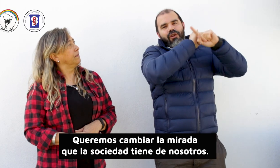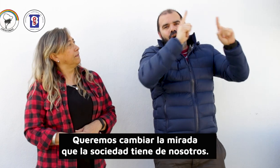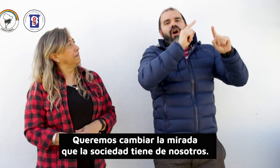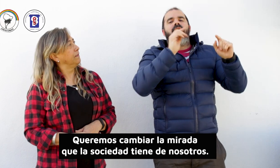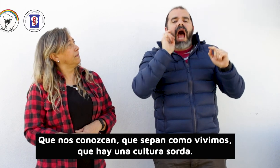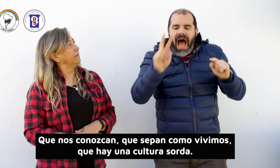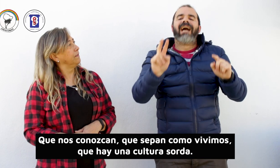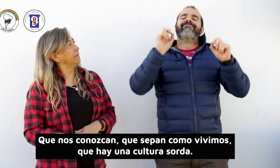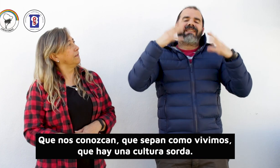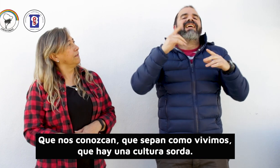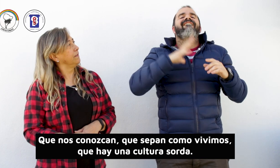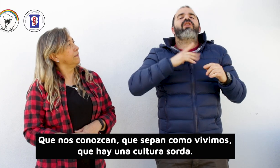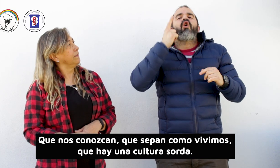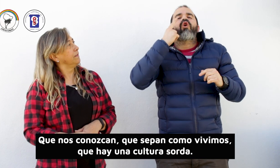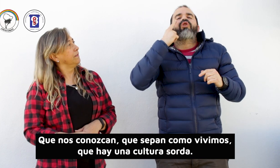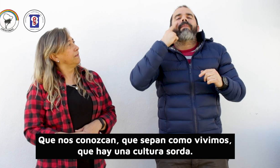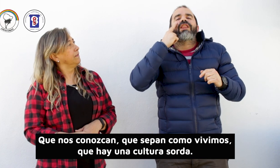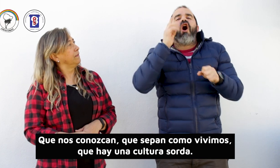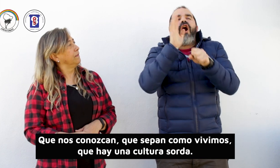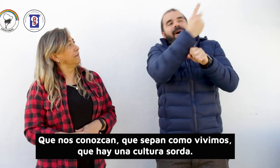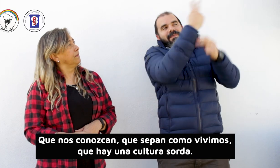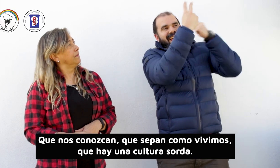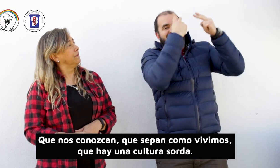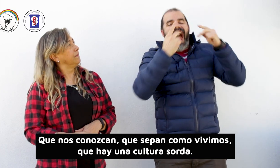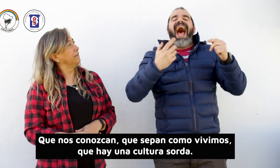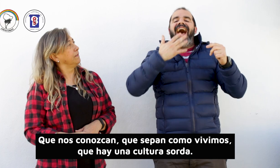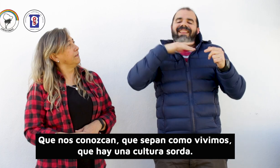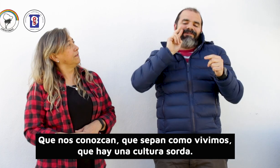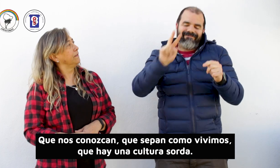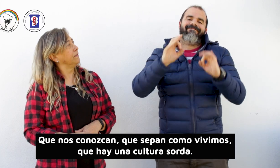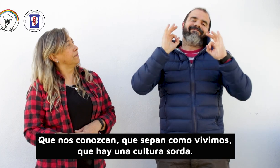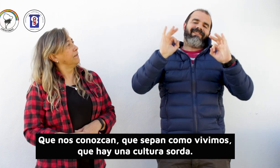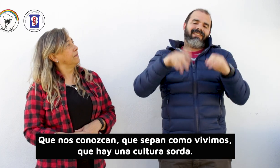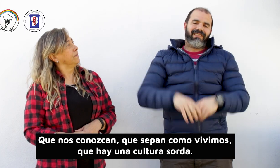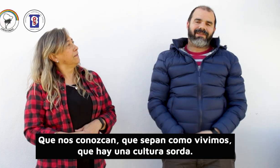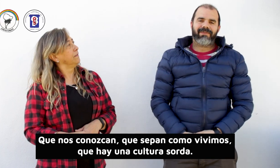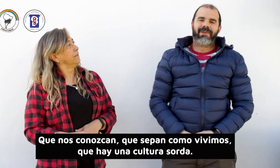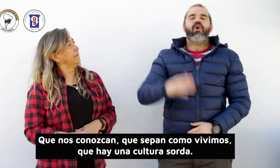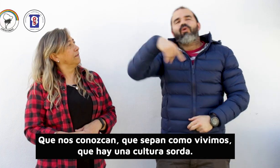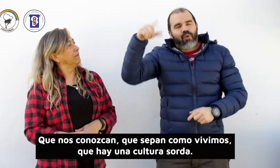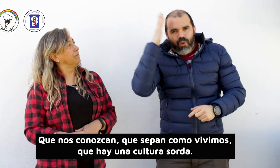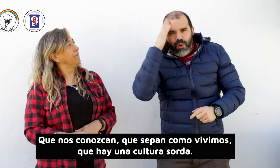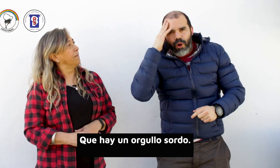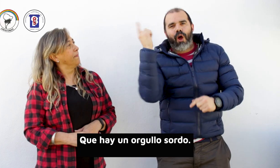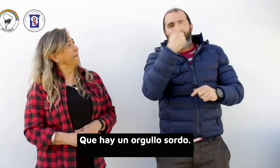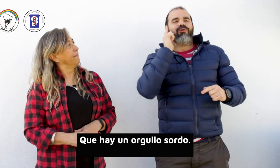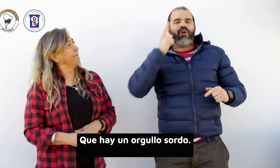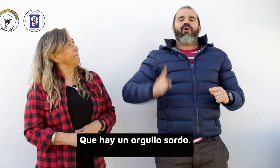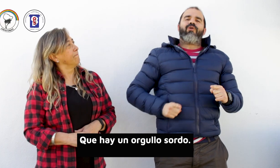de nosotros, que nos conozcan, que sepan cómo vivimos, que hay una cultura sorda, que hay orgullo